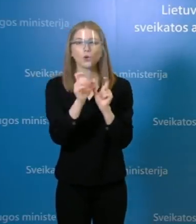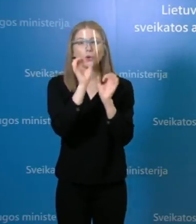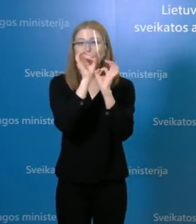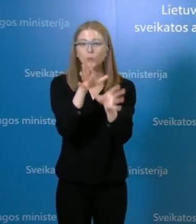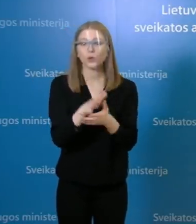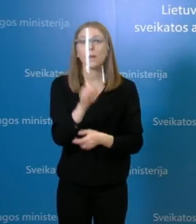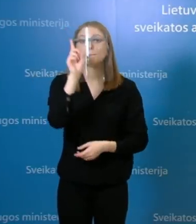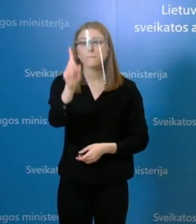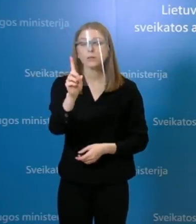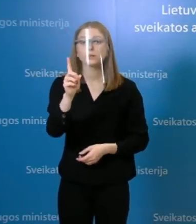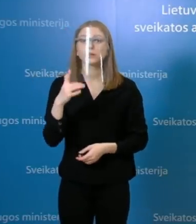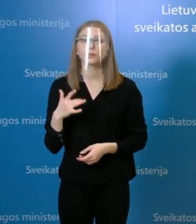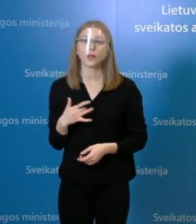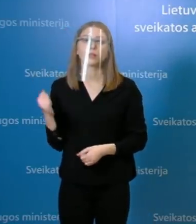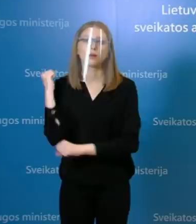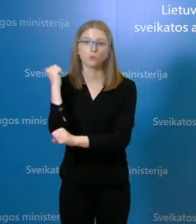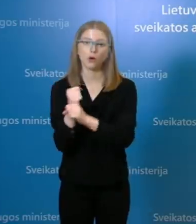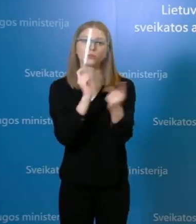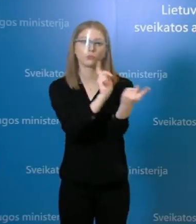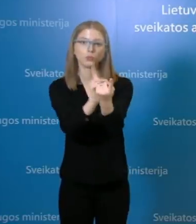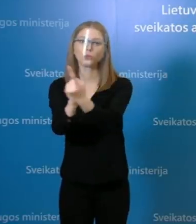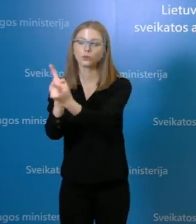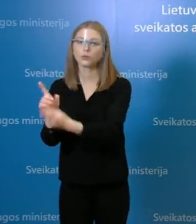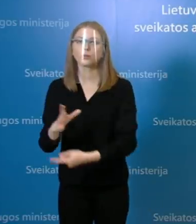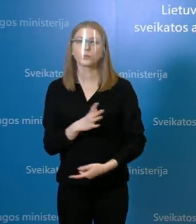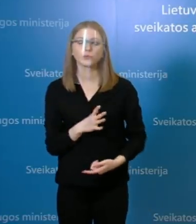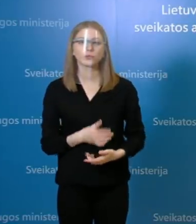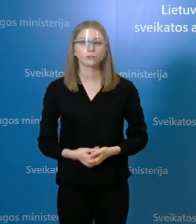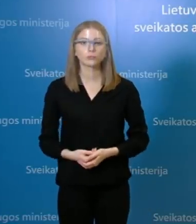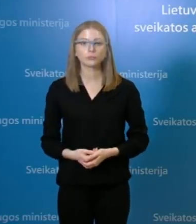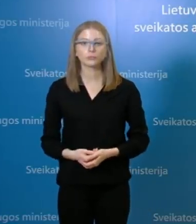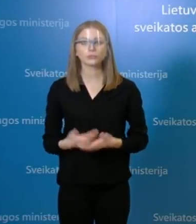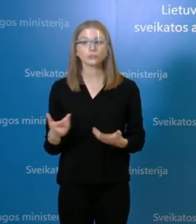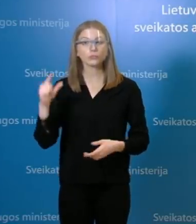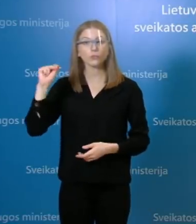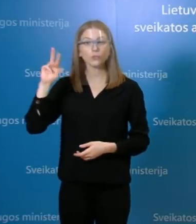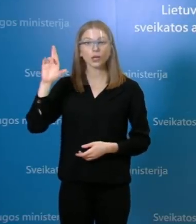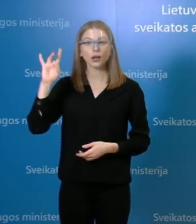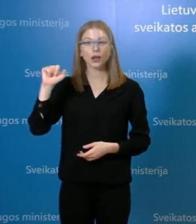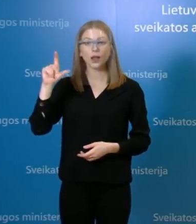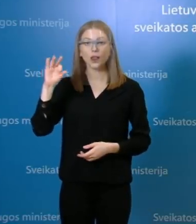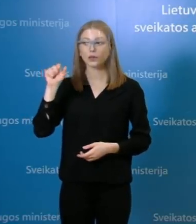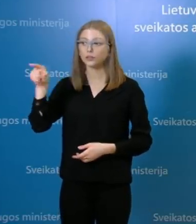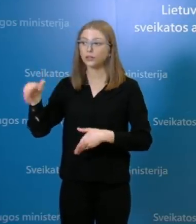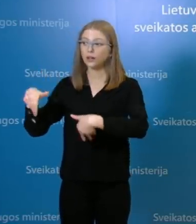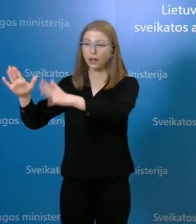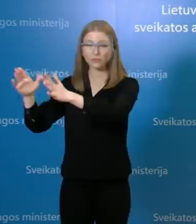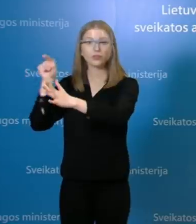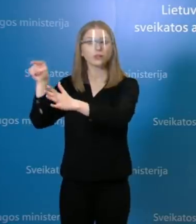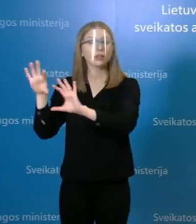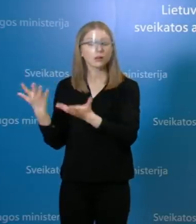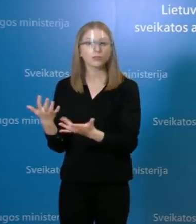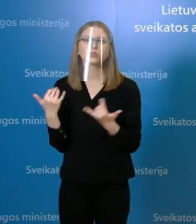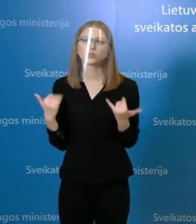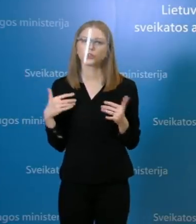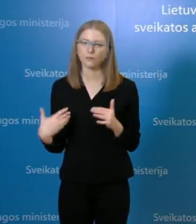galėjo turėti sąlyti su kitais darbuotojais. Kokia yra situacija pergalės gatvėje, tai gautai informacija taip pat apie naują